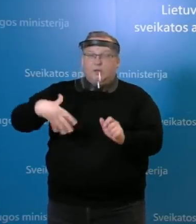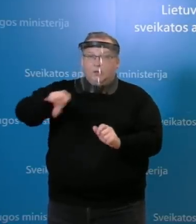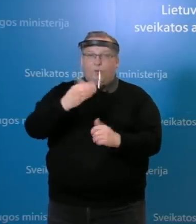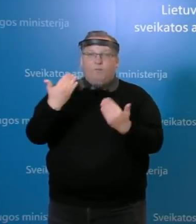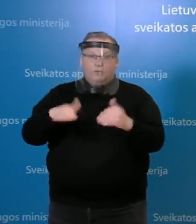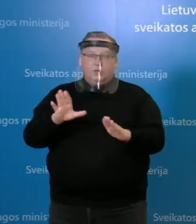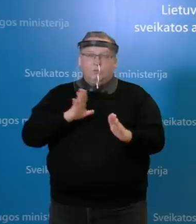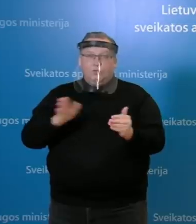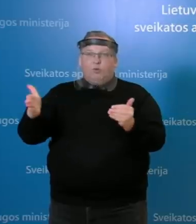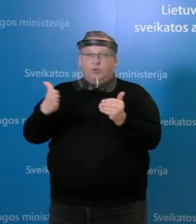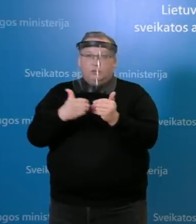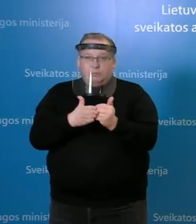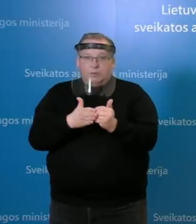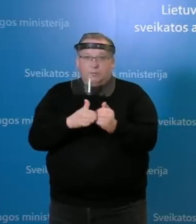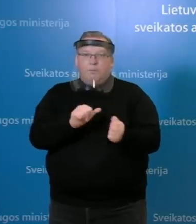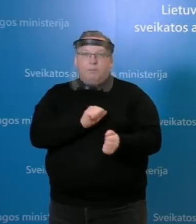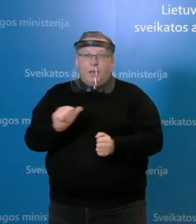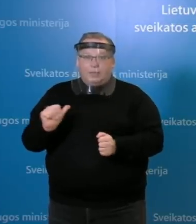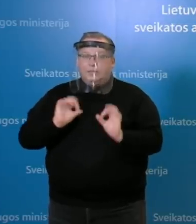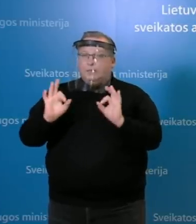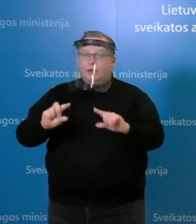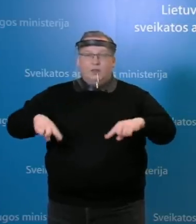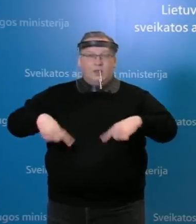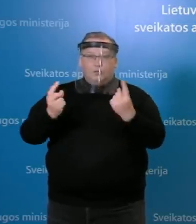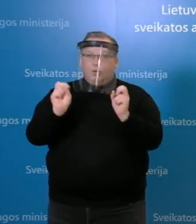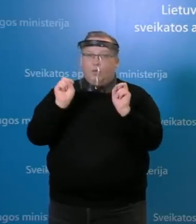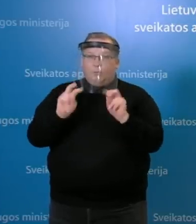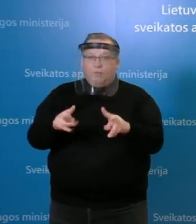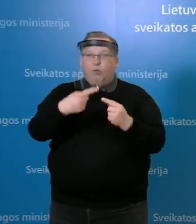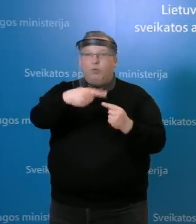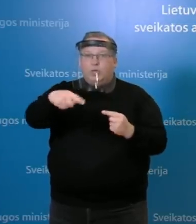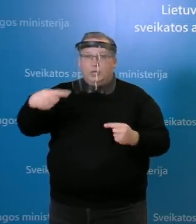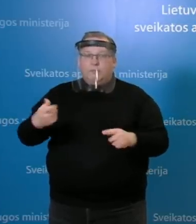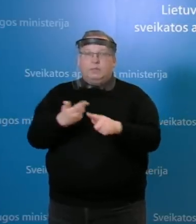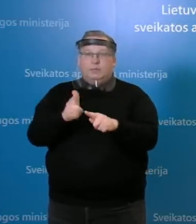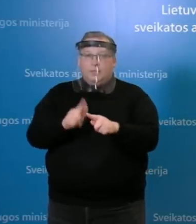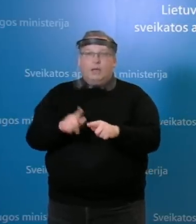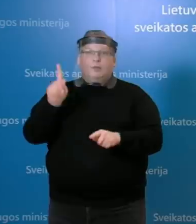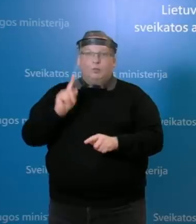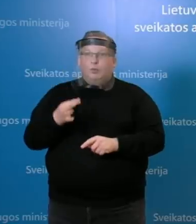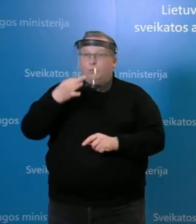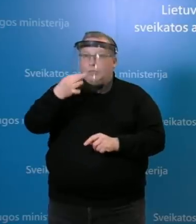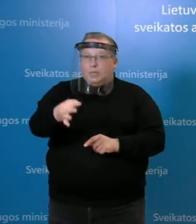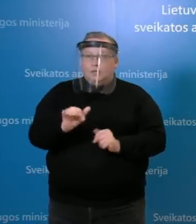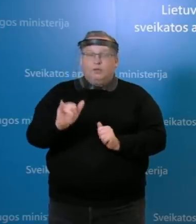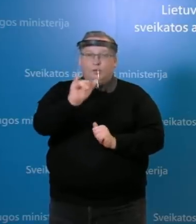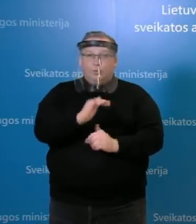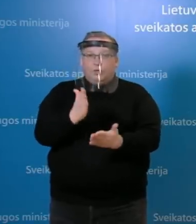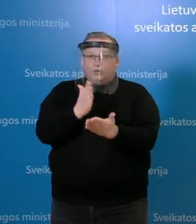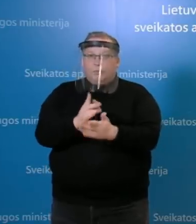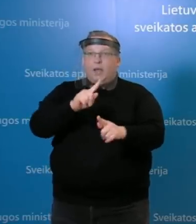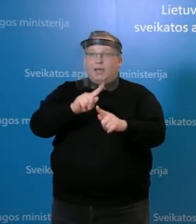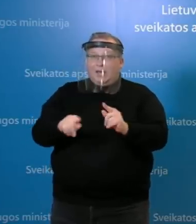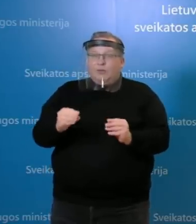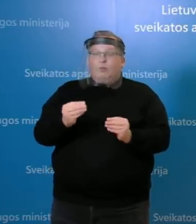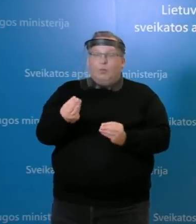izoliuoti savo laikiai ir iš tikrųjų, nesukėlė rizikos kitiems ir, ką ir bandau pasakyti, ir kur yra atveju ir greitojama įsito